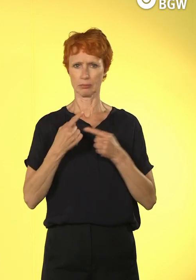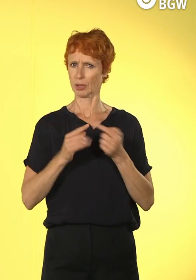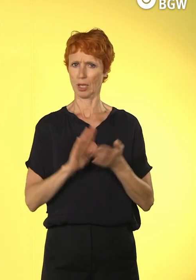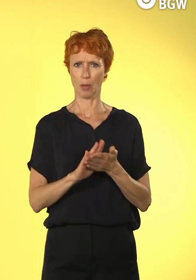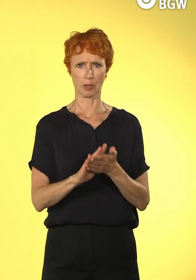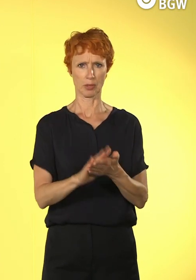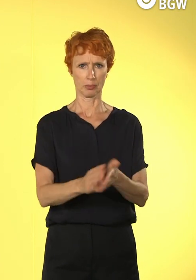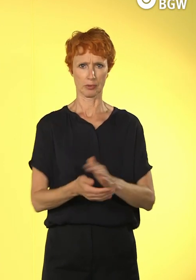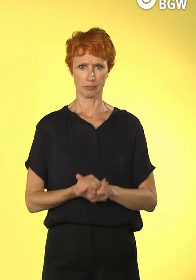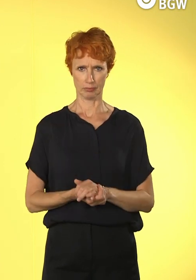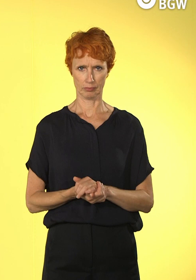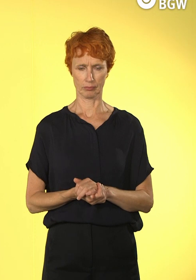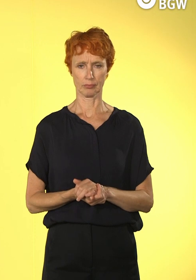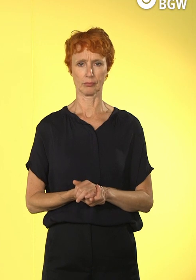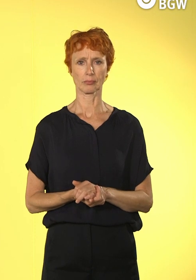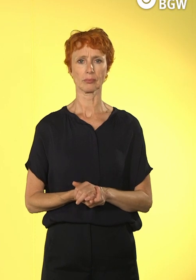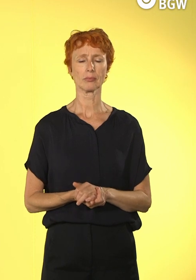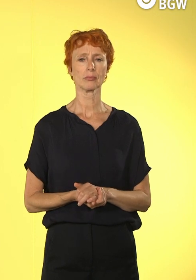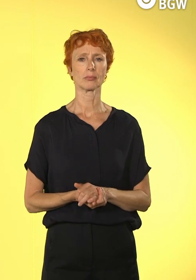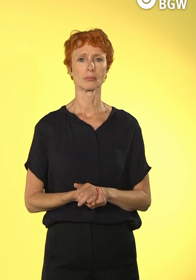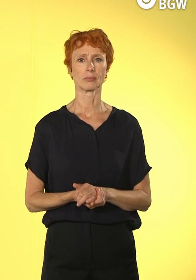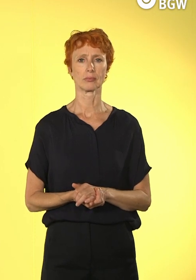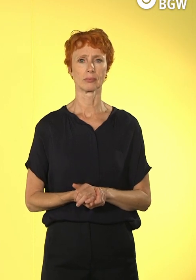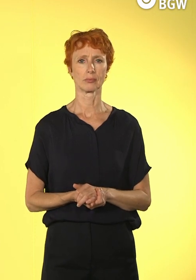alle Mitarbeitenden durch.